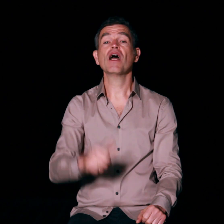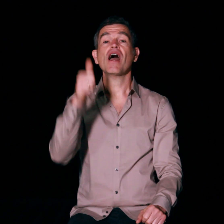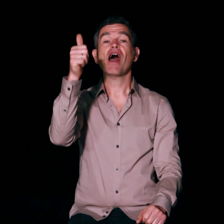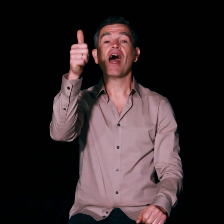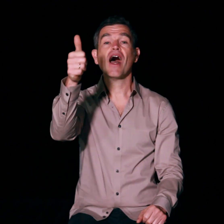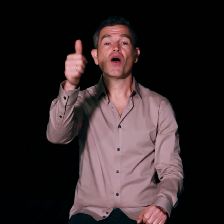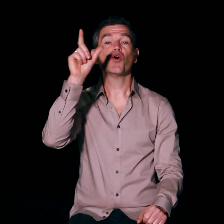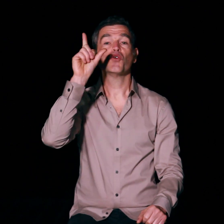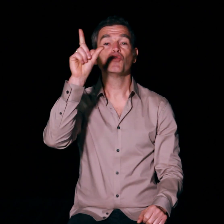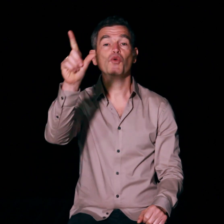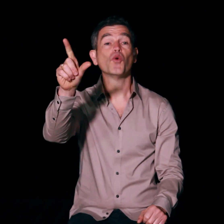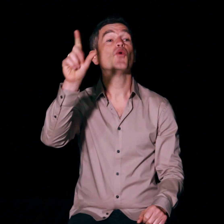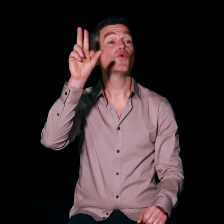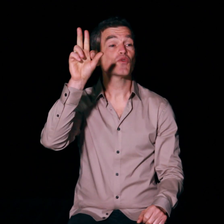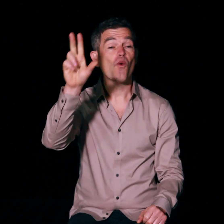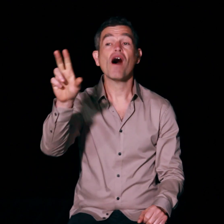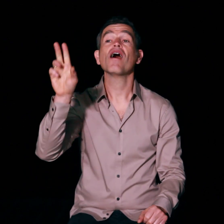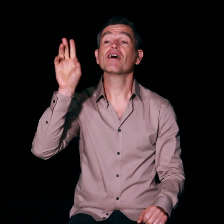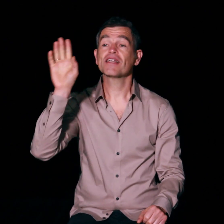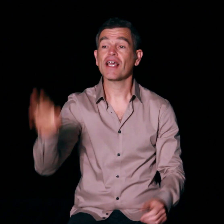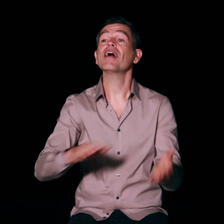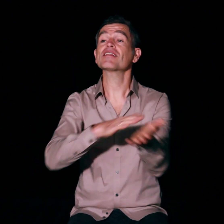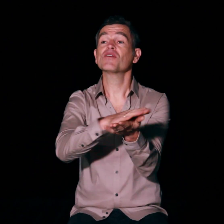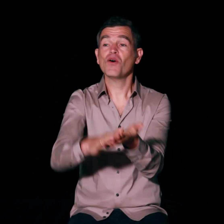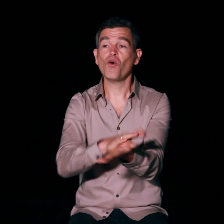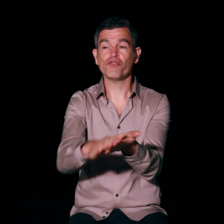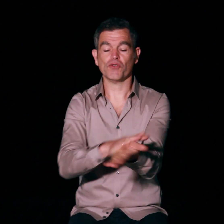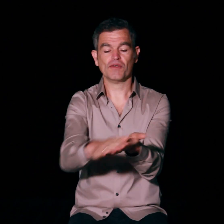1, 2, 3, 4 on frotte